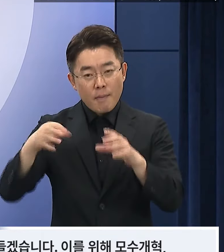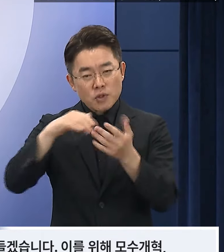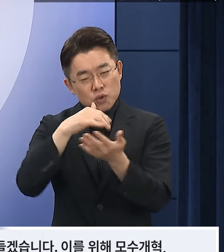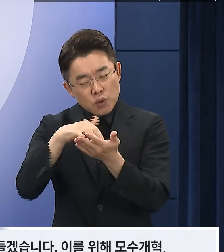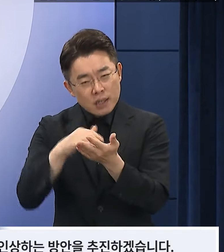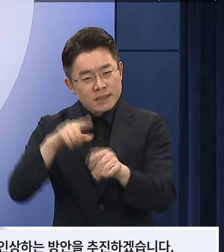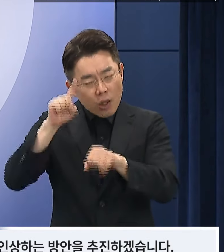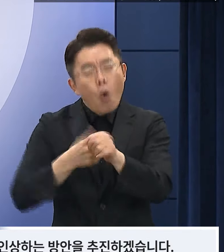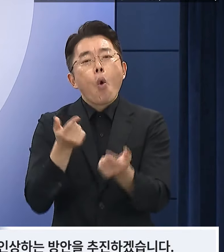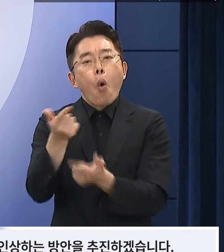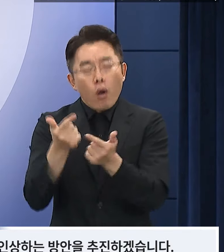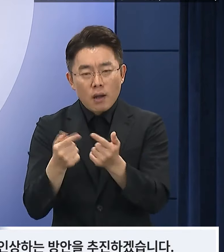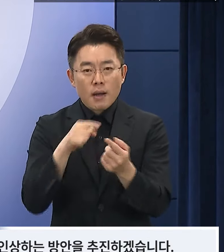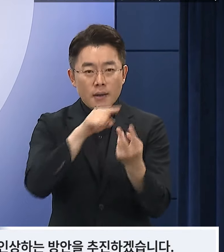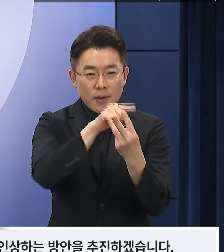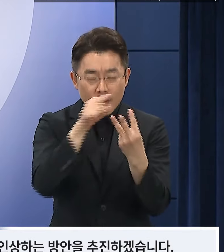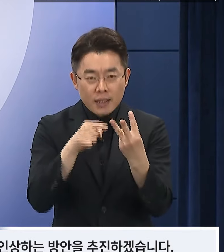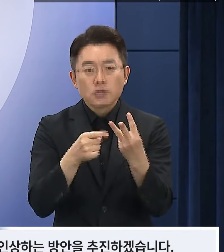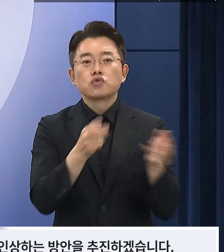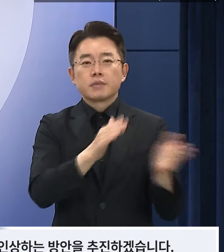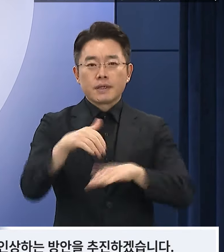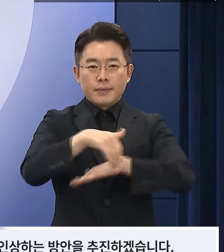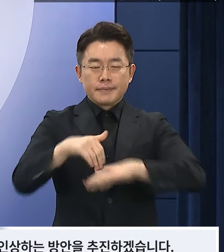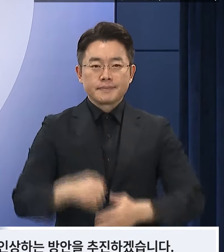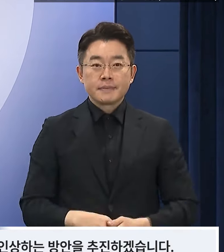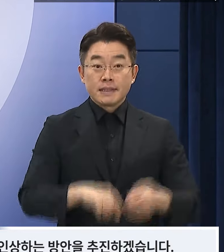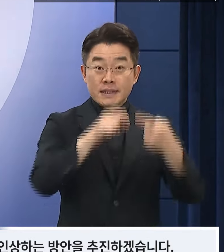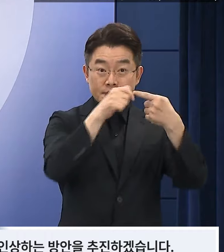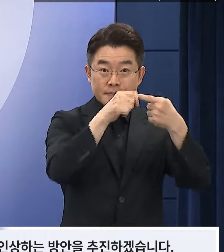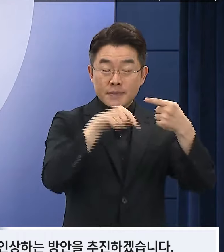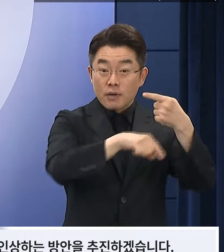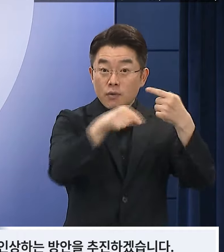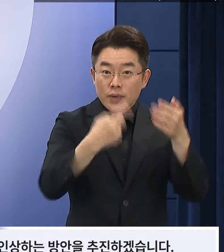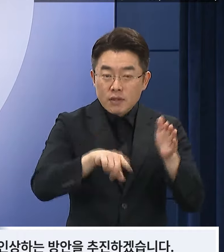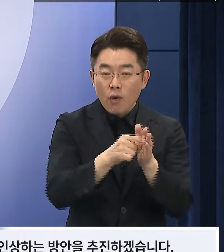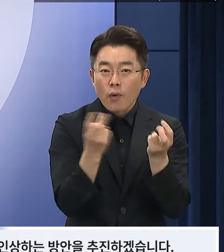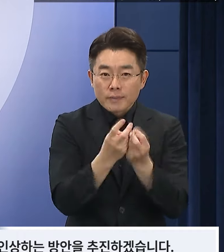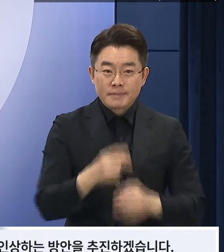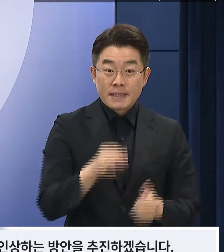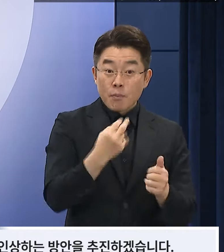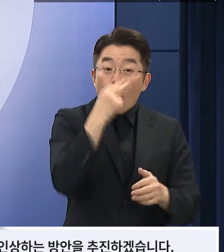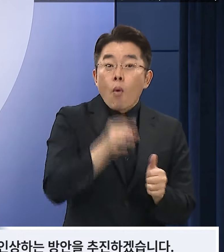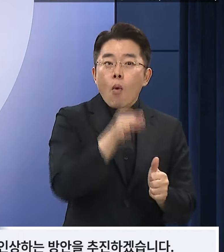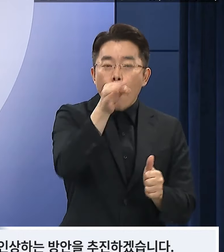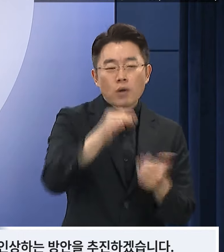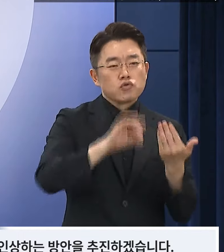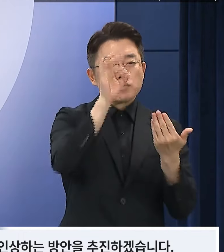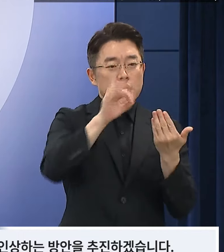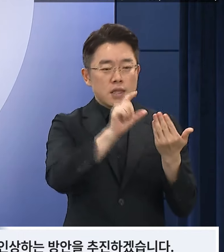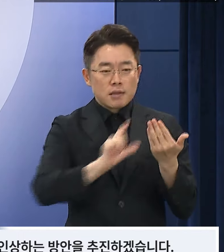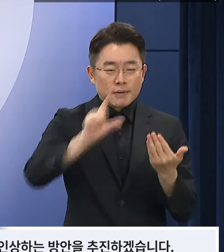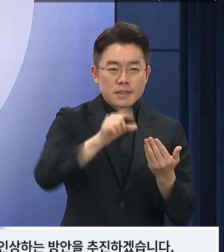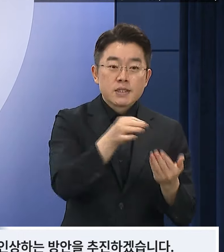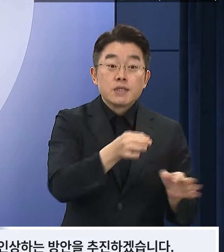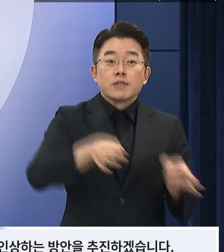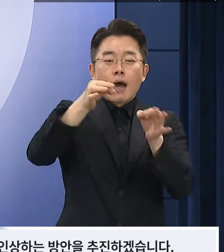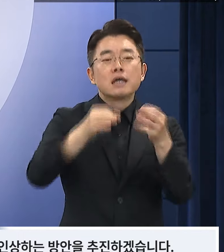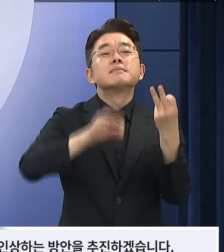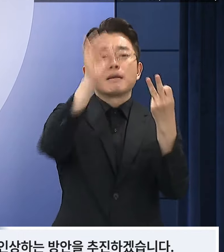우선 국민연금 보험료율을 현행 9%에서 13%로